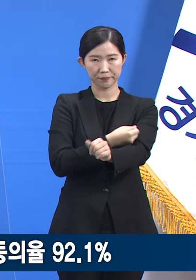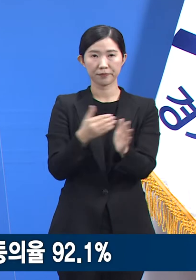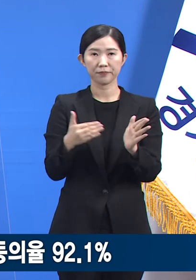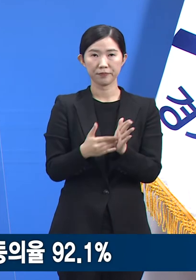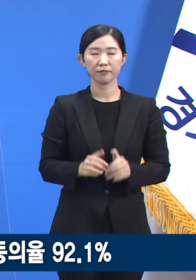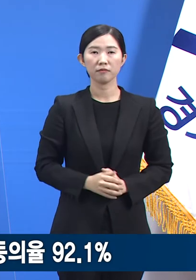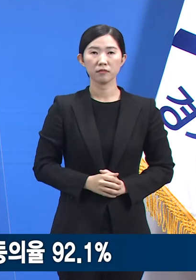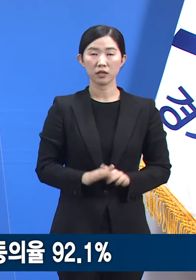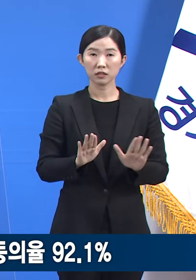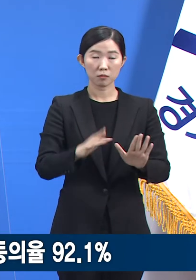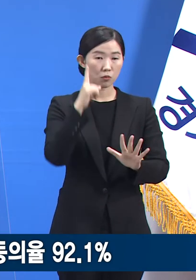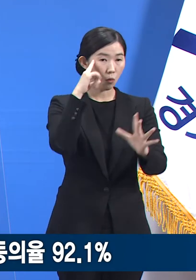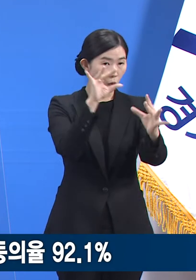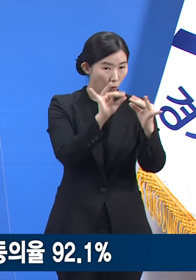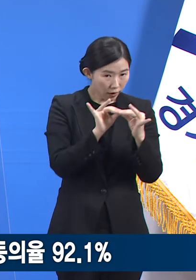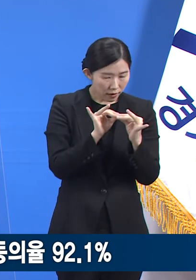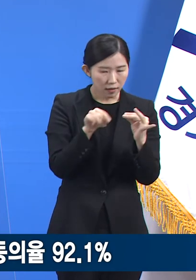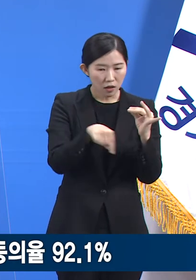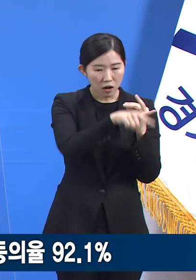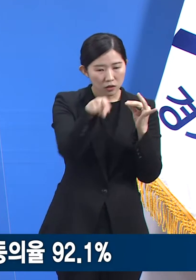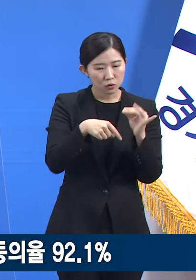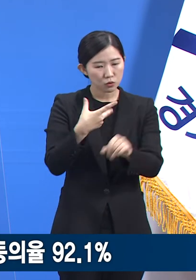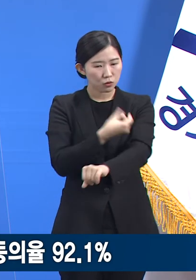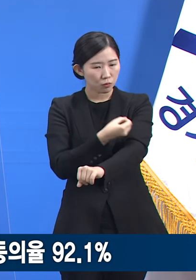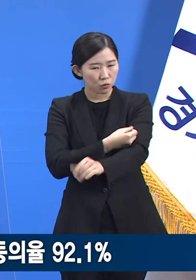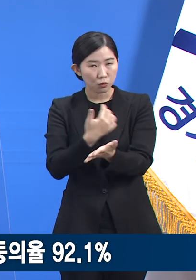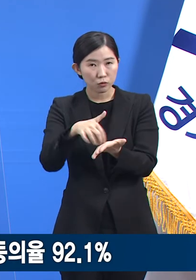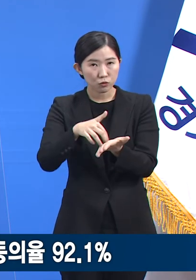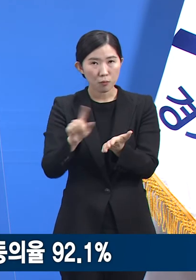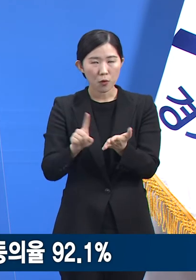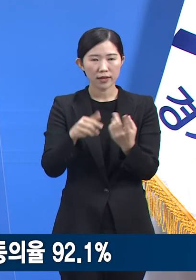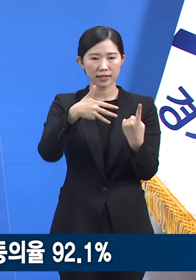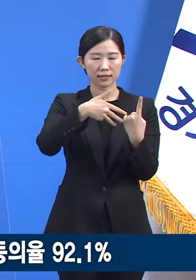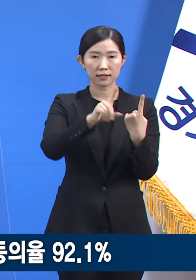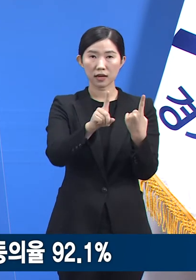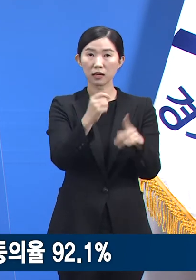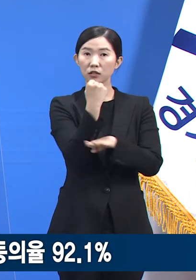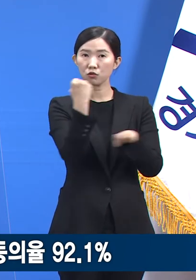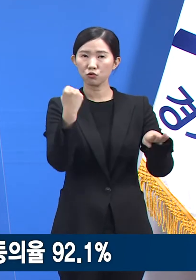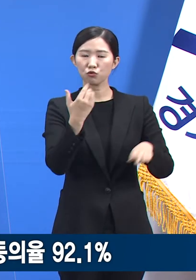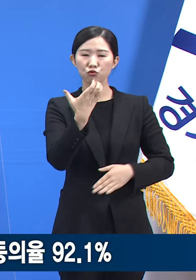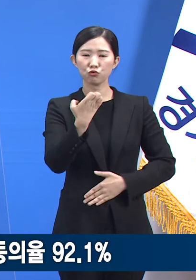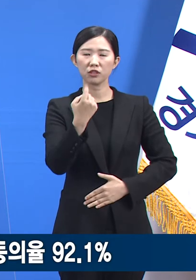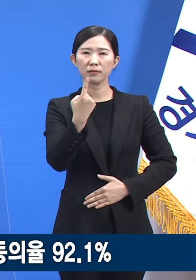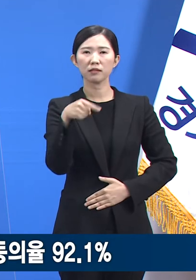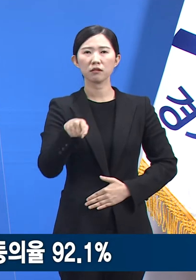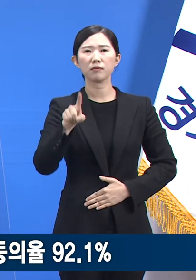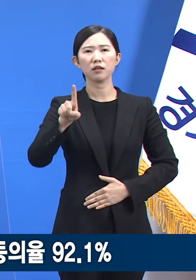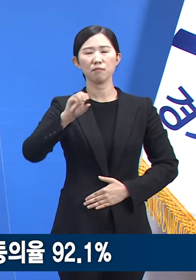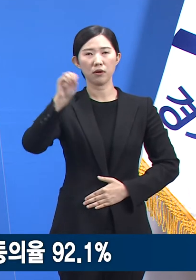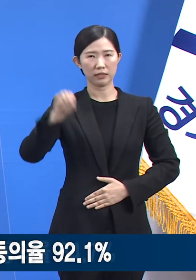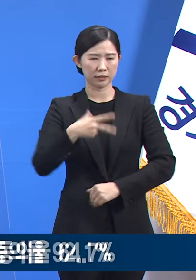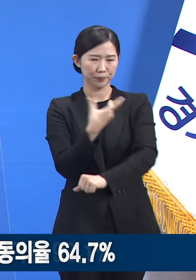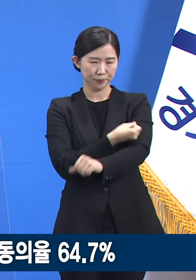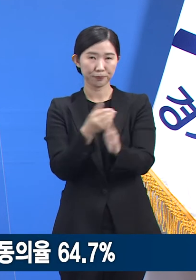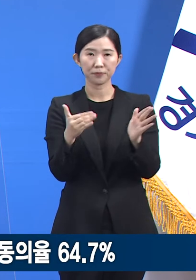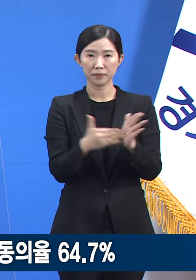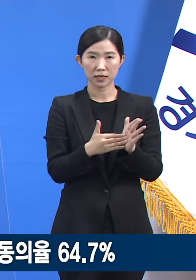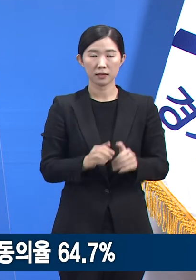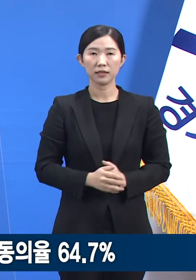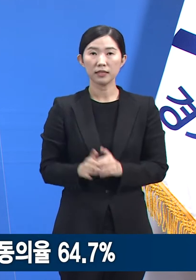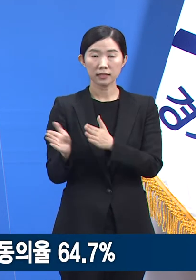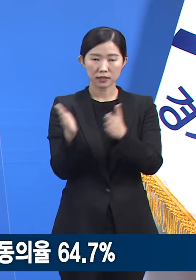동의자 대비 접종률은 1차 접종자 대상자 기준 92.1%입니다. 2분기